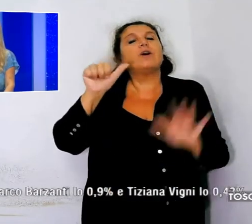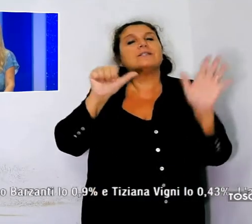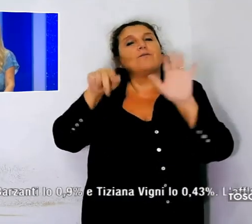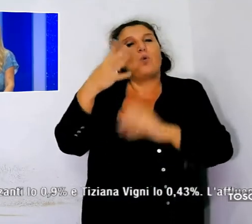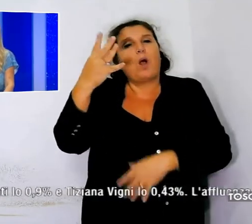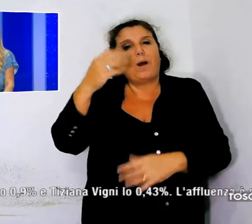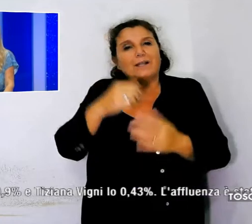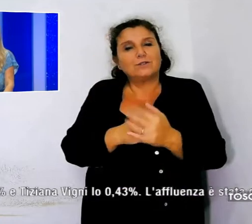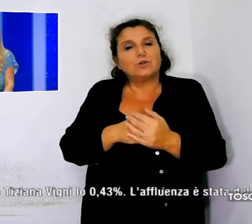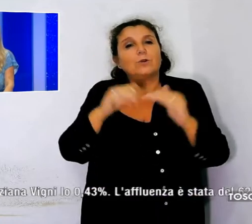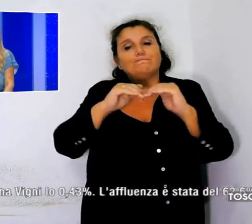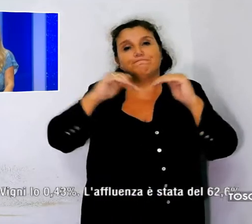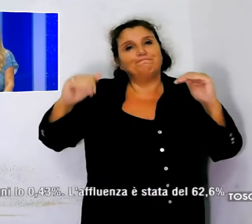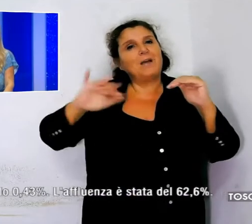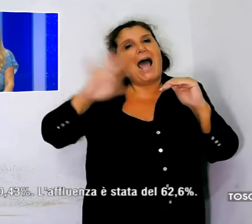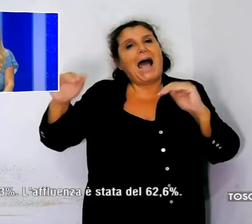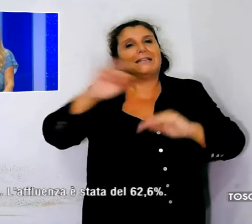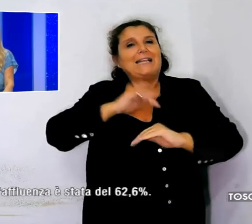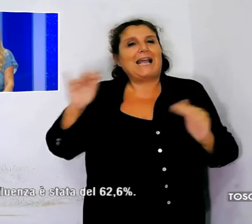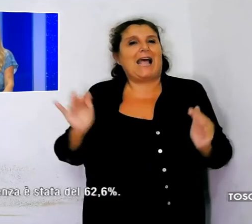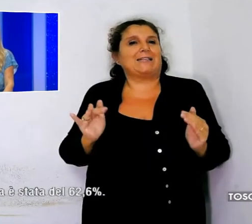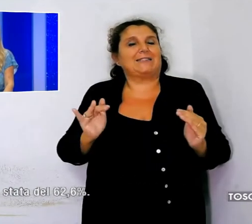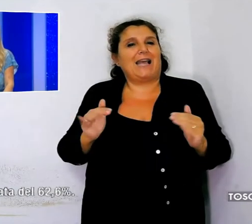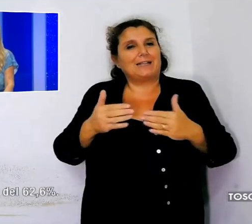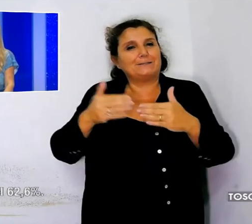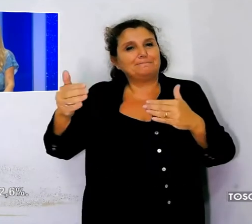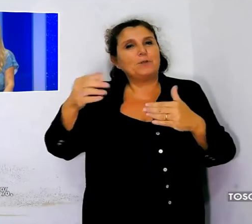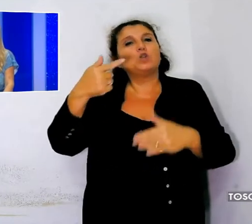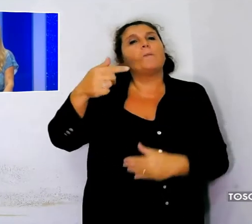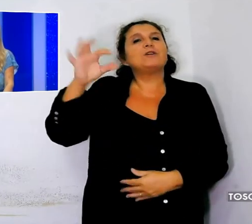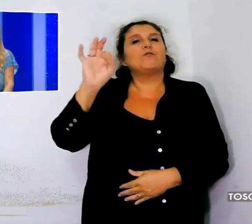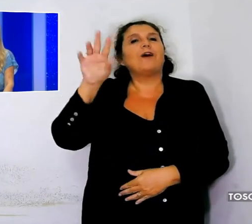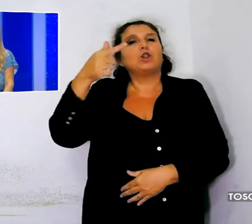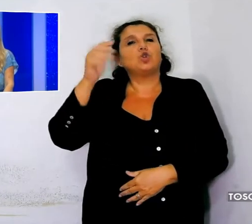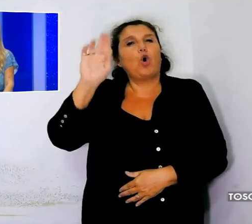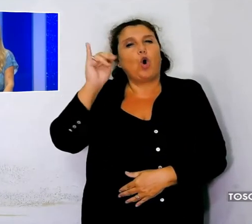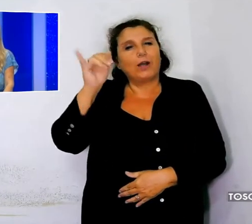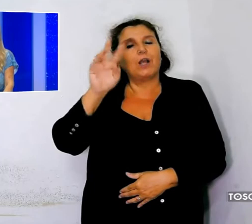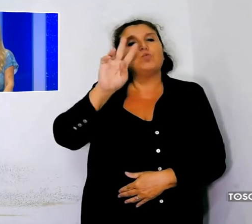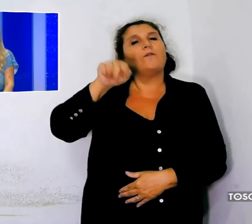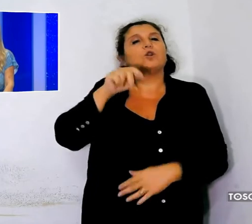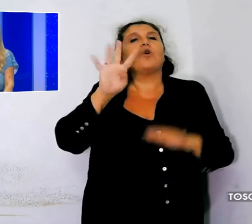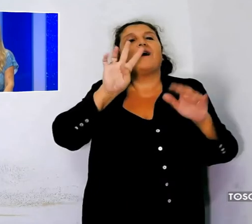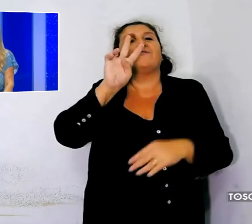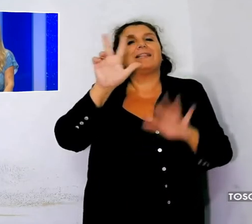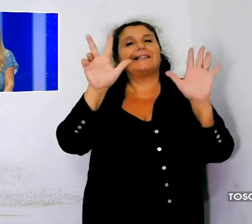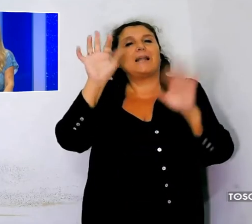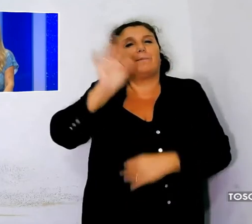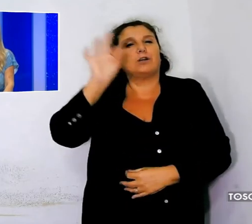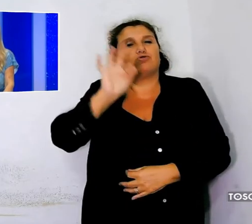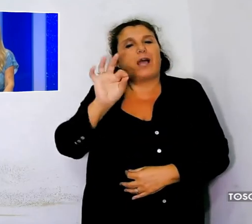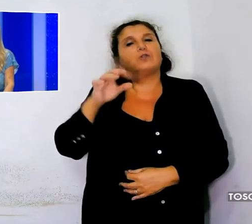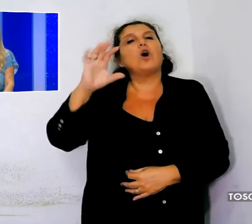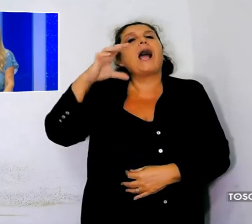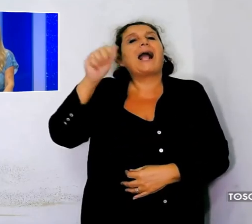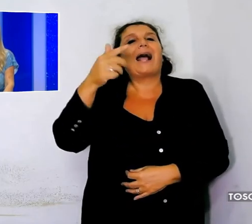Staccati gli altri candidati. Tommaso Fattori ha preso il 2,23%, Salvatore Catello